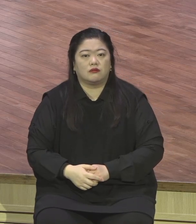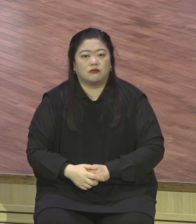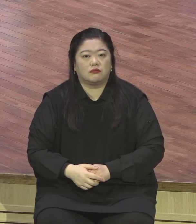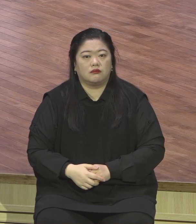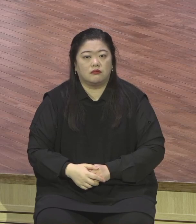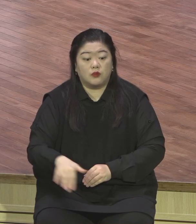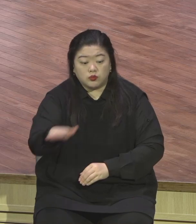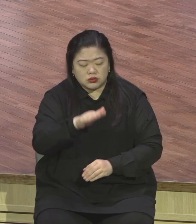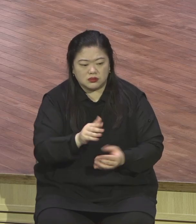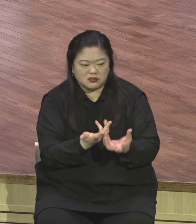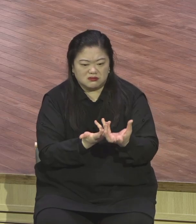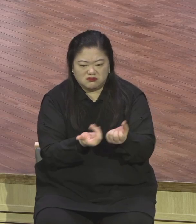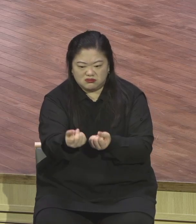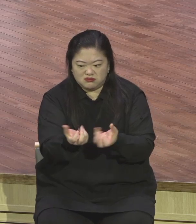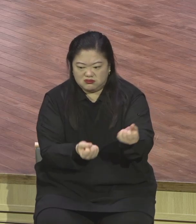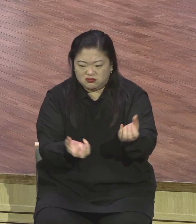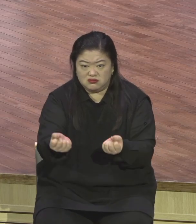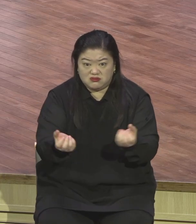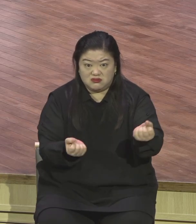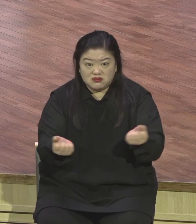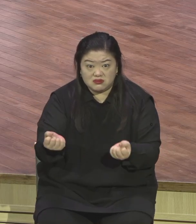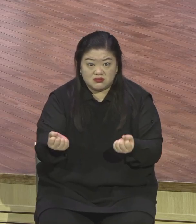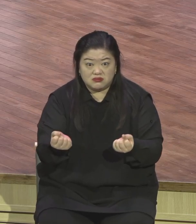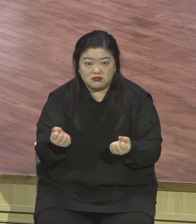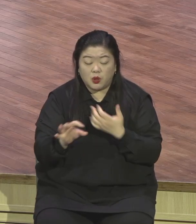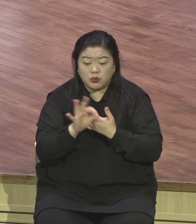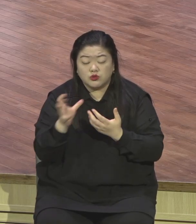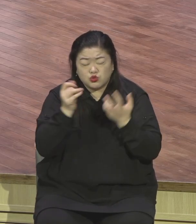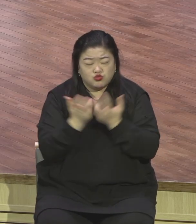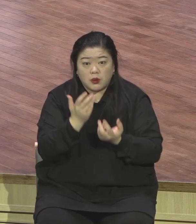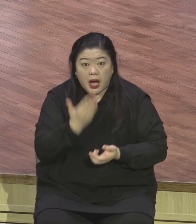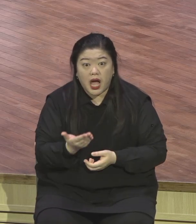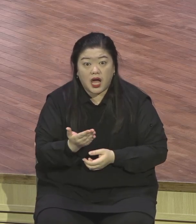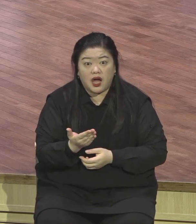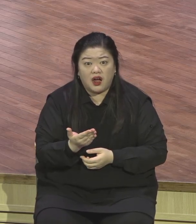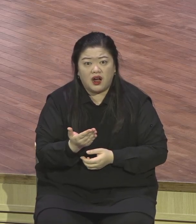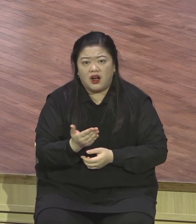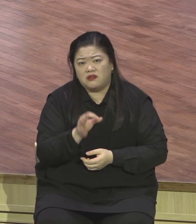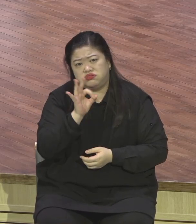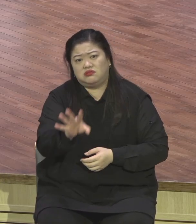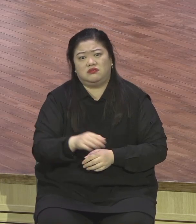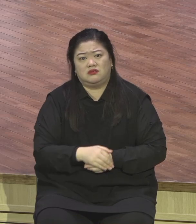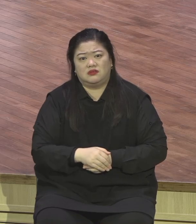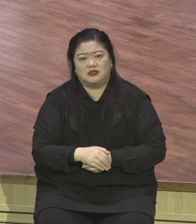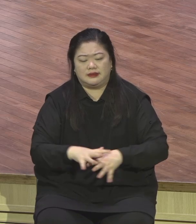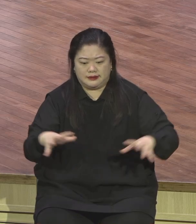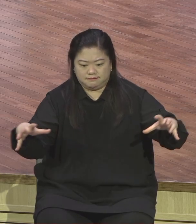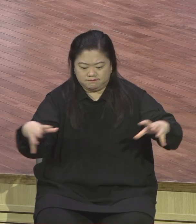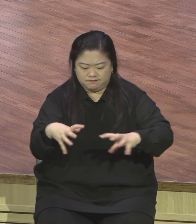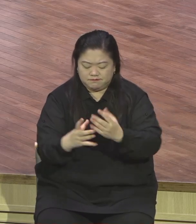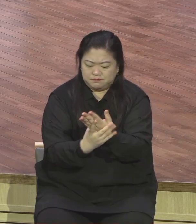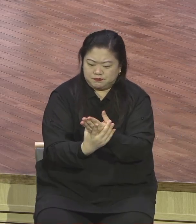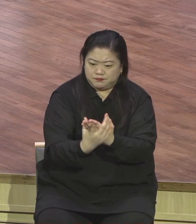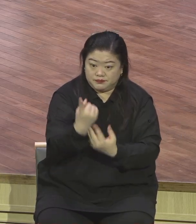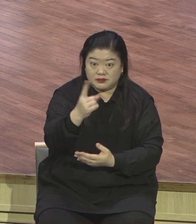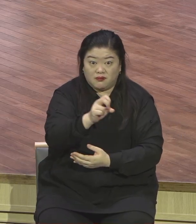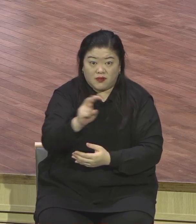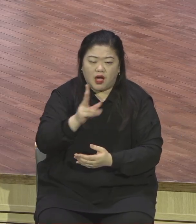일단 하나가 되어야 돼요. 하나가 되어야 그때부터 성의역사 하시는 거예요. 싸우고 막 지지고 뽑고 하는데 무슨 것이